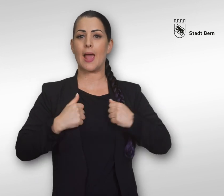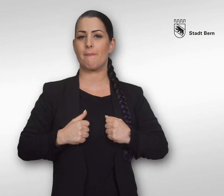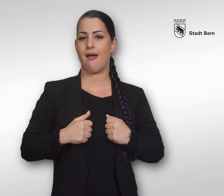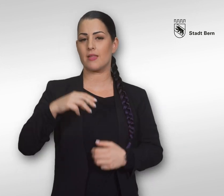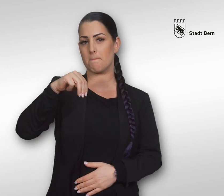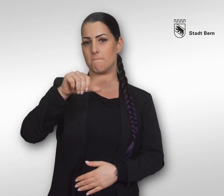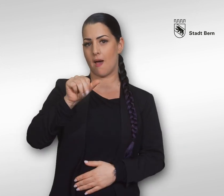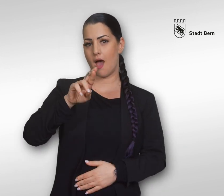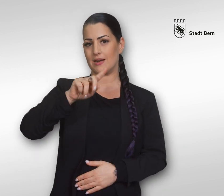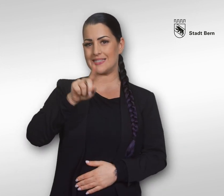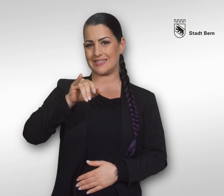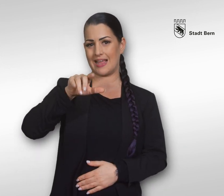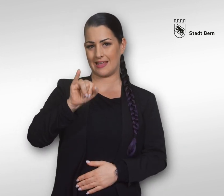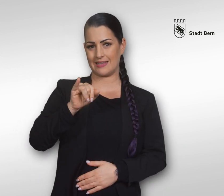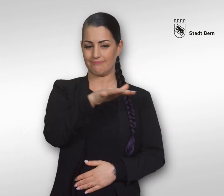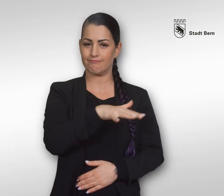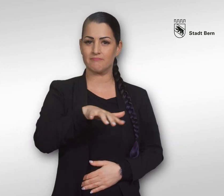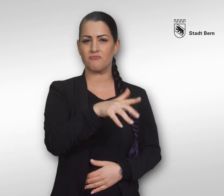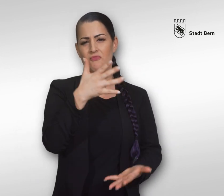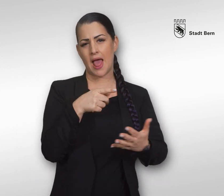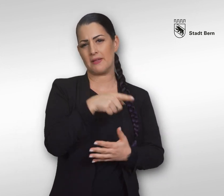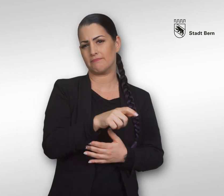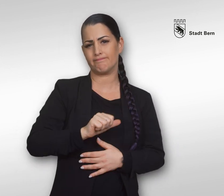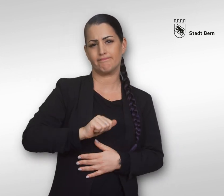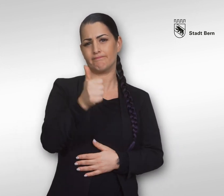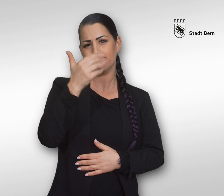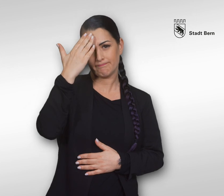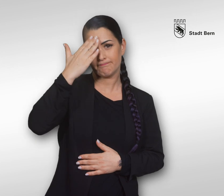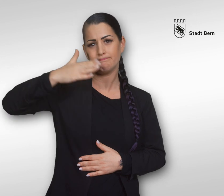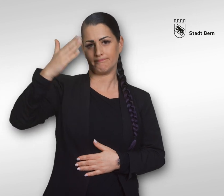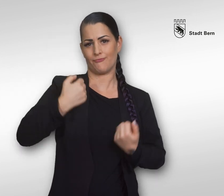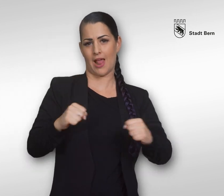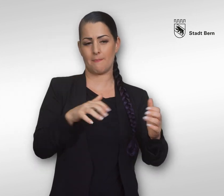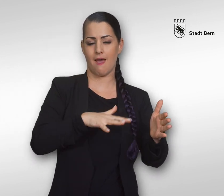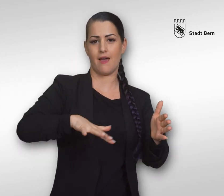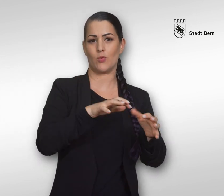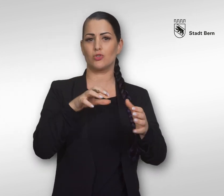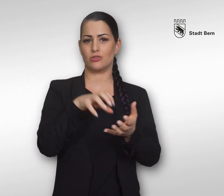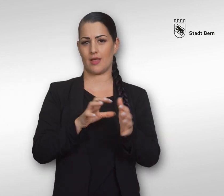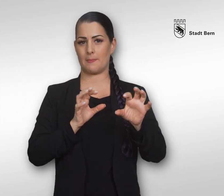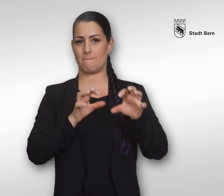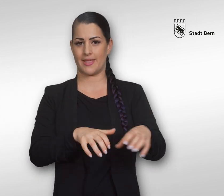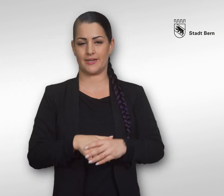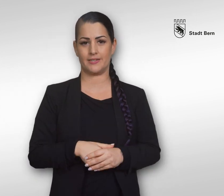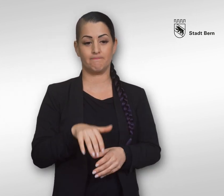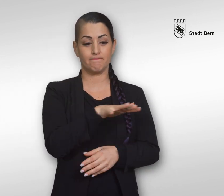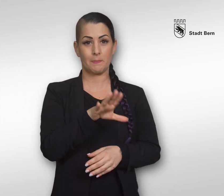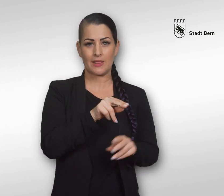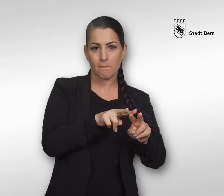Freibad Marzili Das wohl berühmteste Freibad in der Stadt Bern mit Blick auf das Bundeshaus